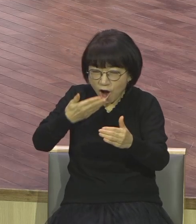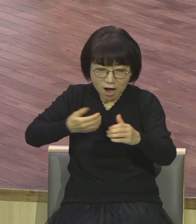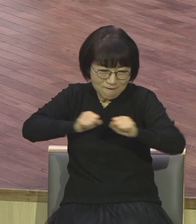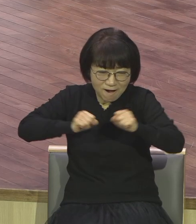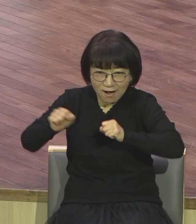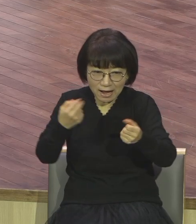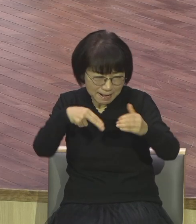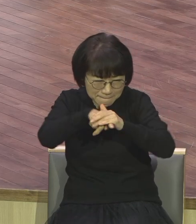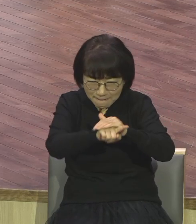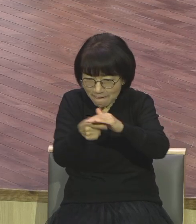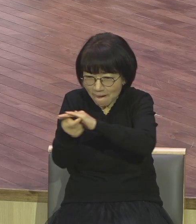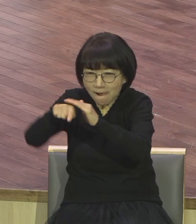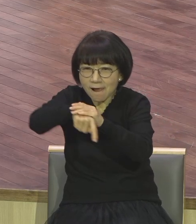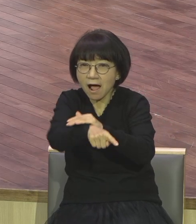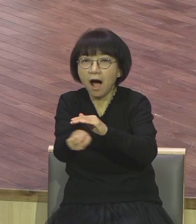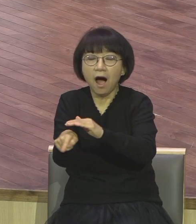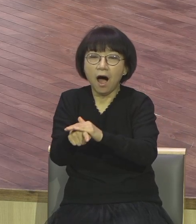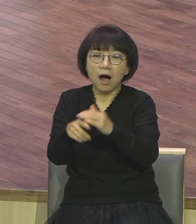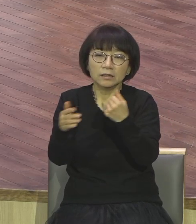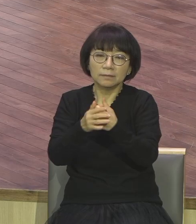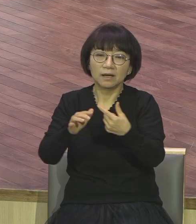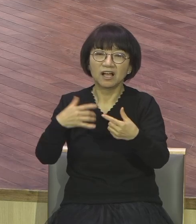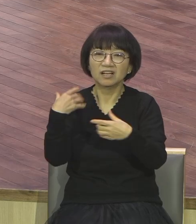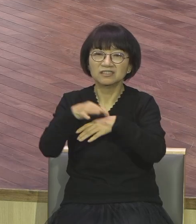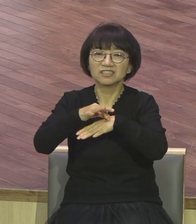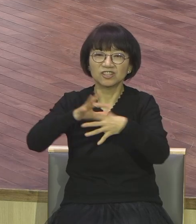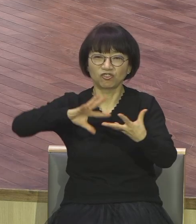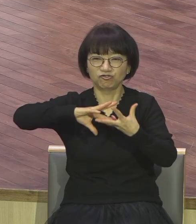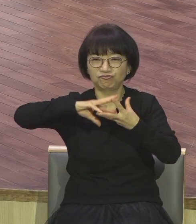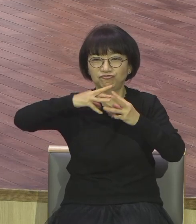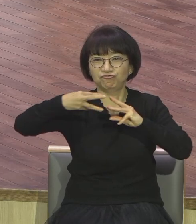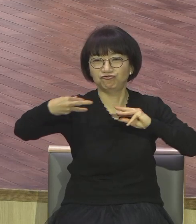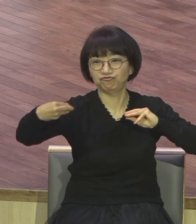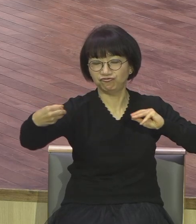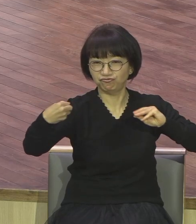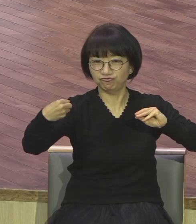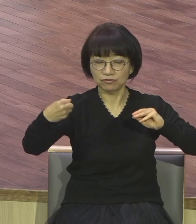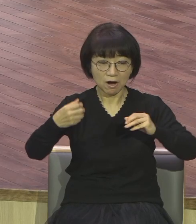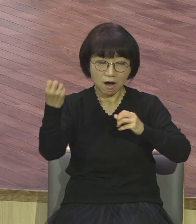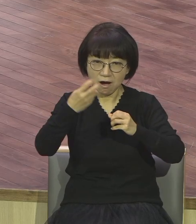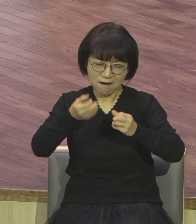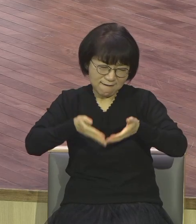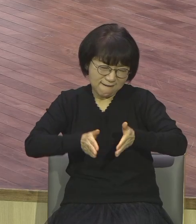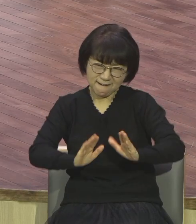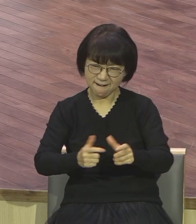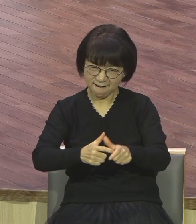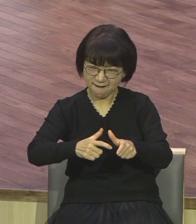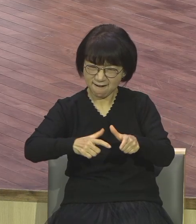많이 민체박이 움직이니까 더 턴실해지고 더 그 개체수가 확실하게 증가한다는 거예요